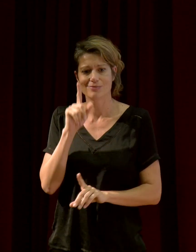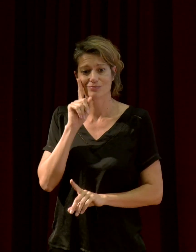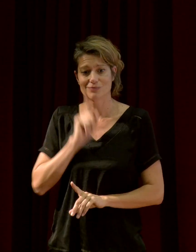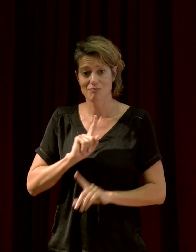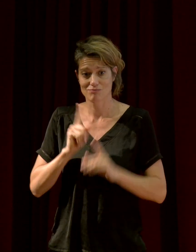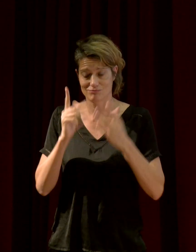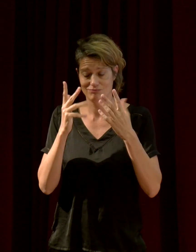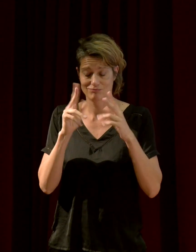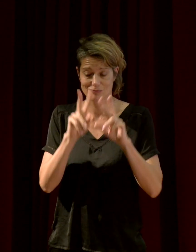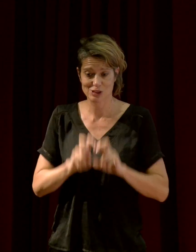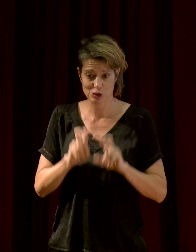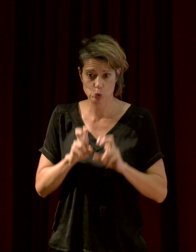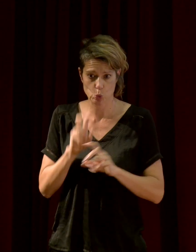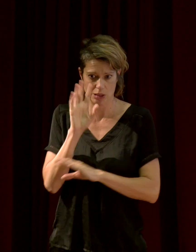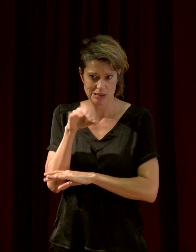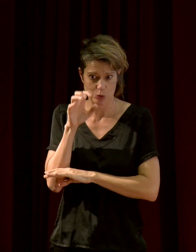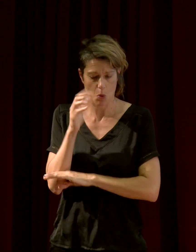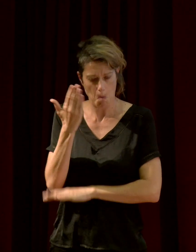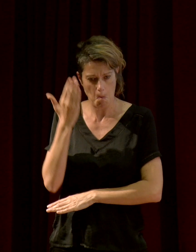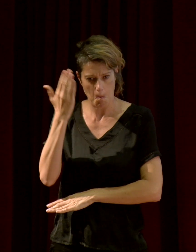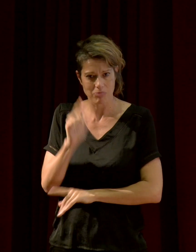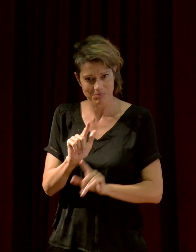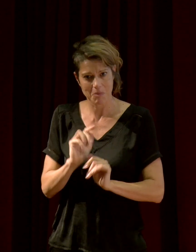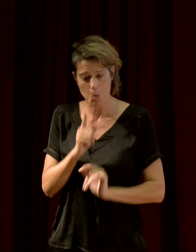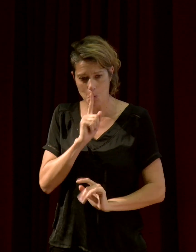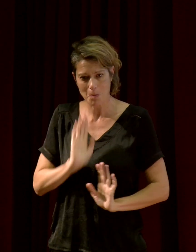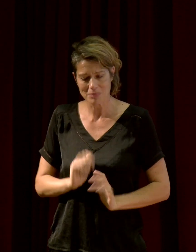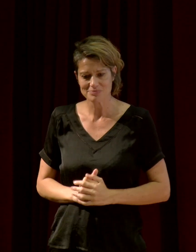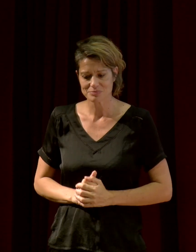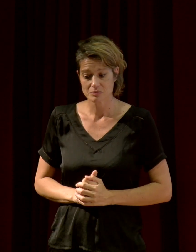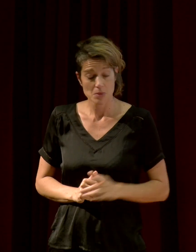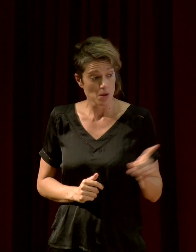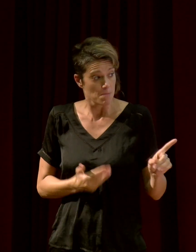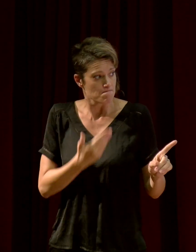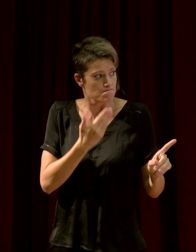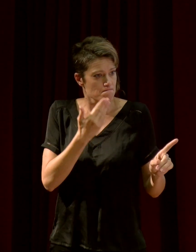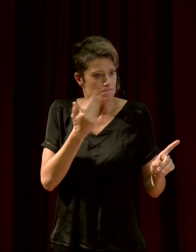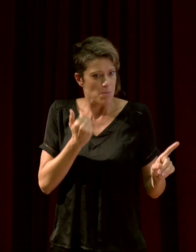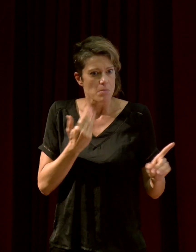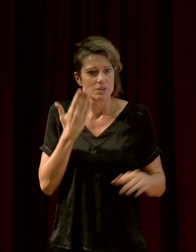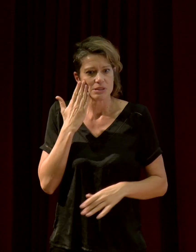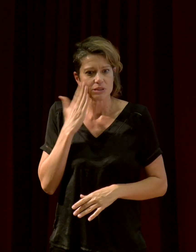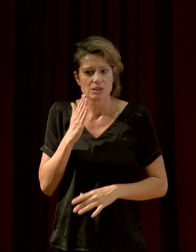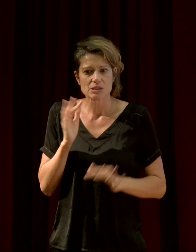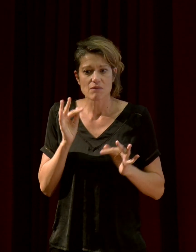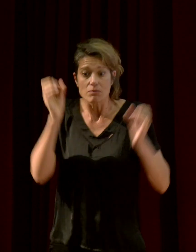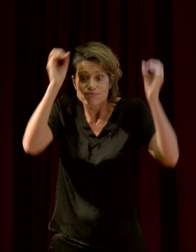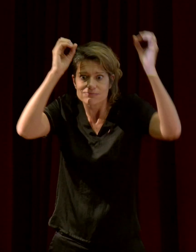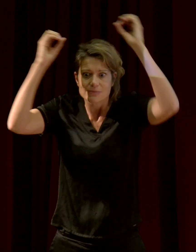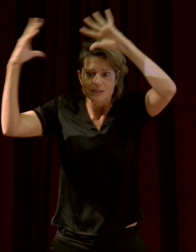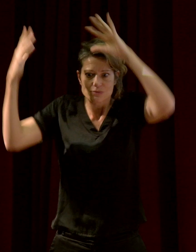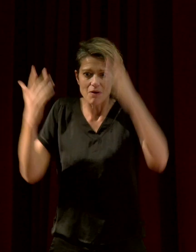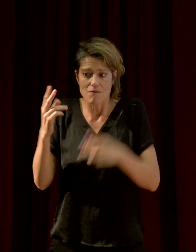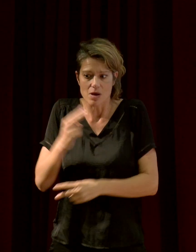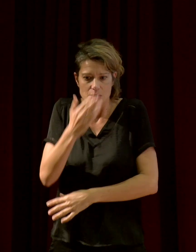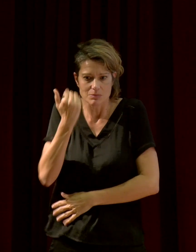On ne sait pas grand-chose. C'est-à-dire que les sons, c'est un comme les couleurs en paléontologie, on est plus dans l'imagination. Alors,